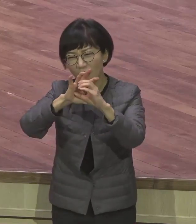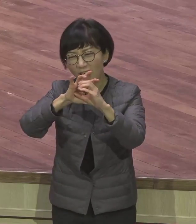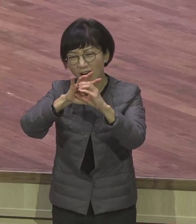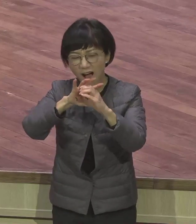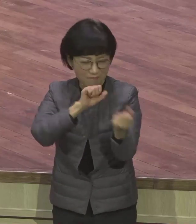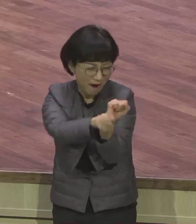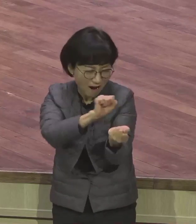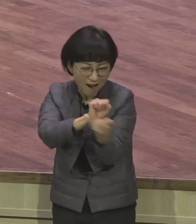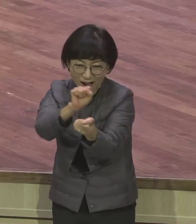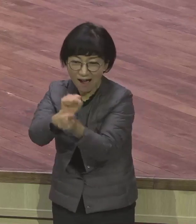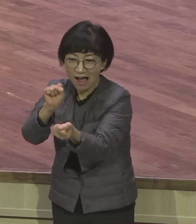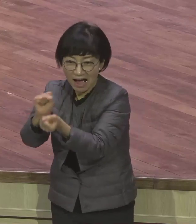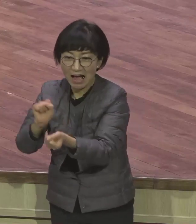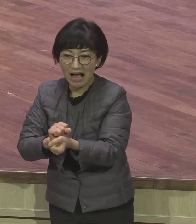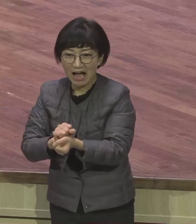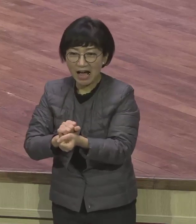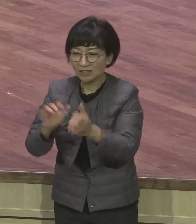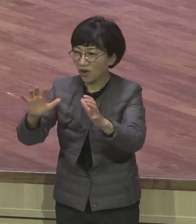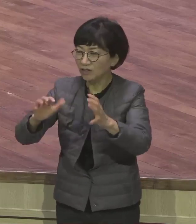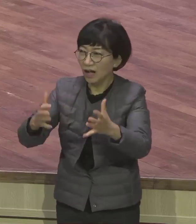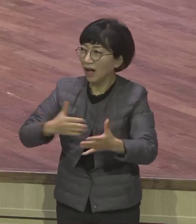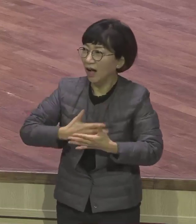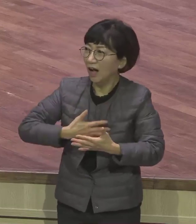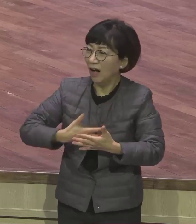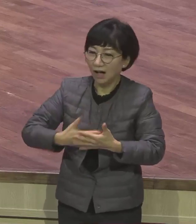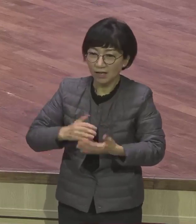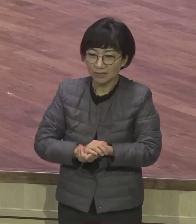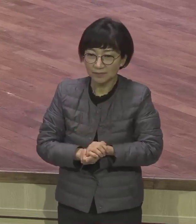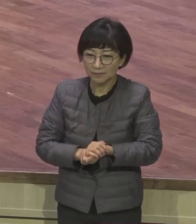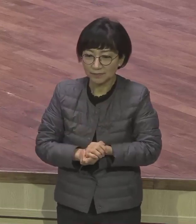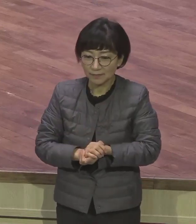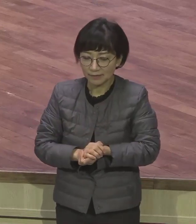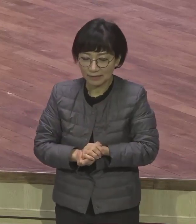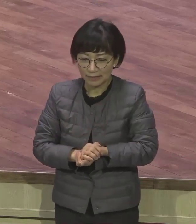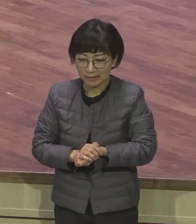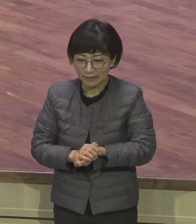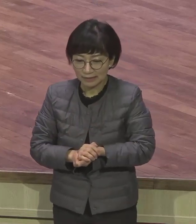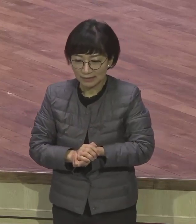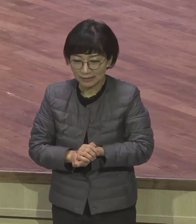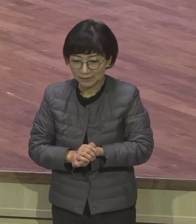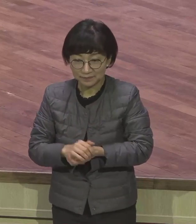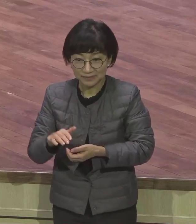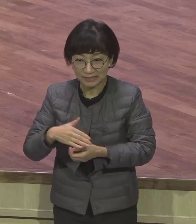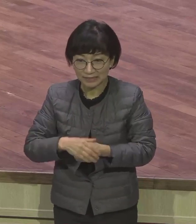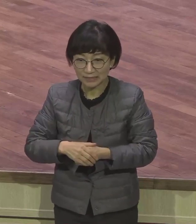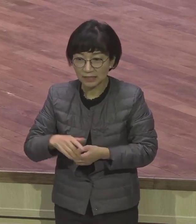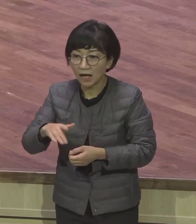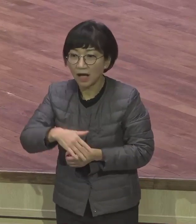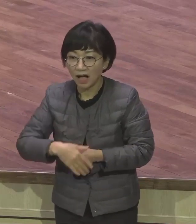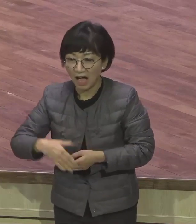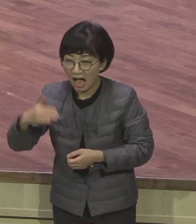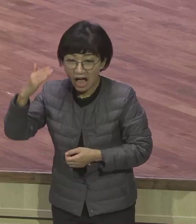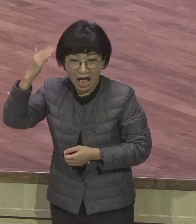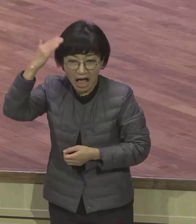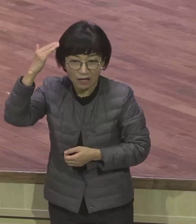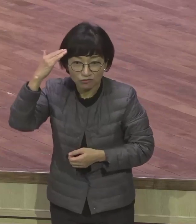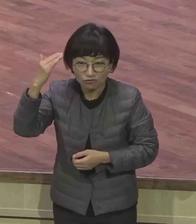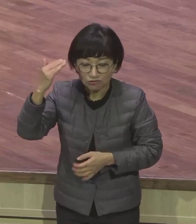이미 한국 지켰어 한국 못 가 까닭스탄 못 들어가 중화시아도 못 가 한국 금지